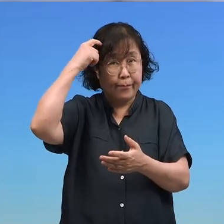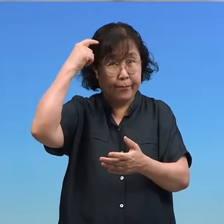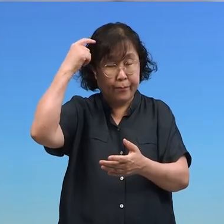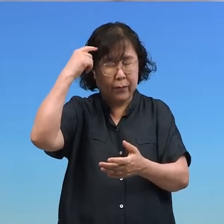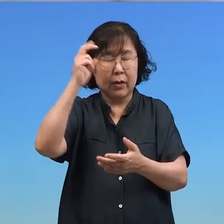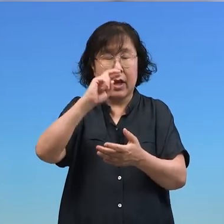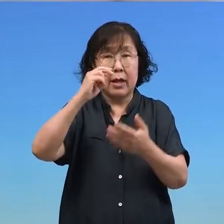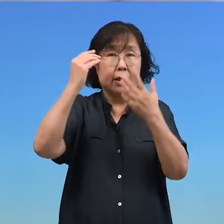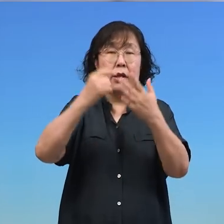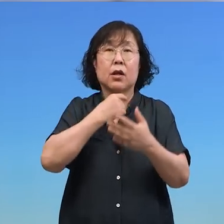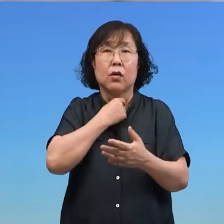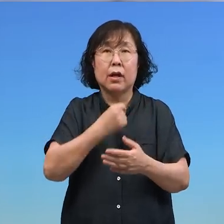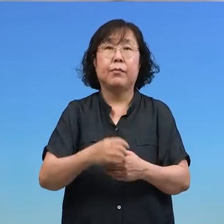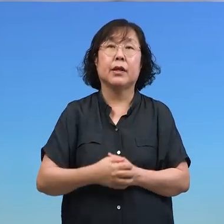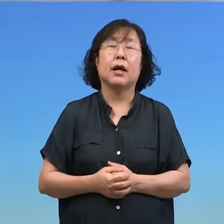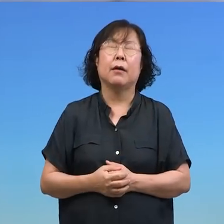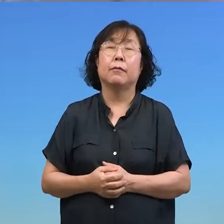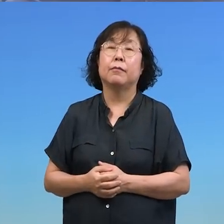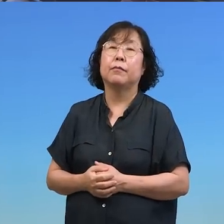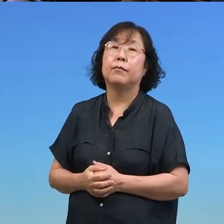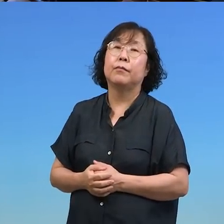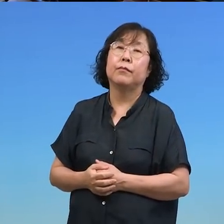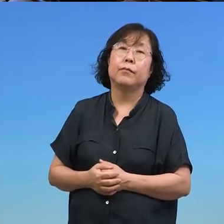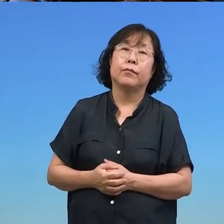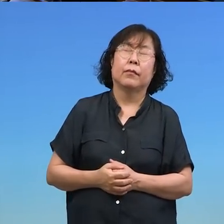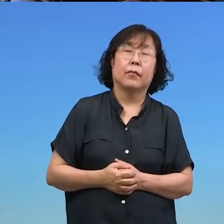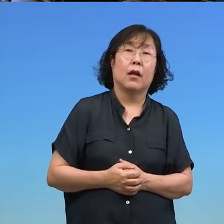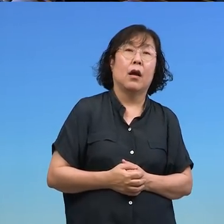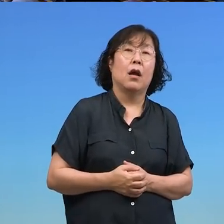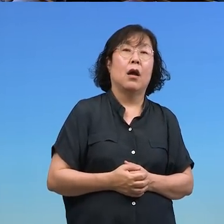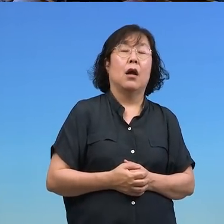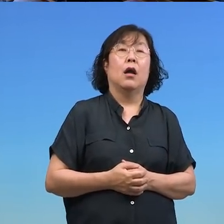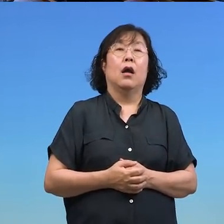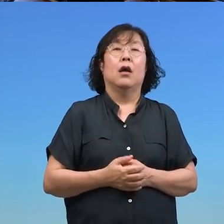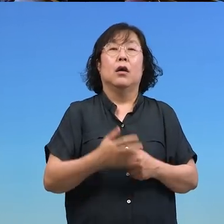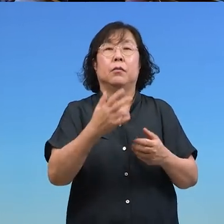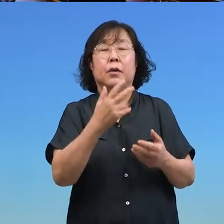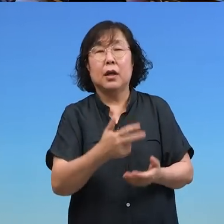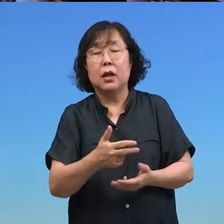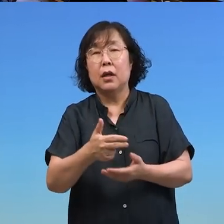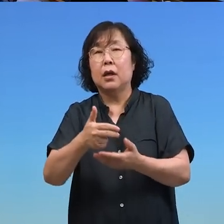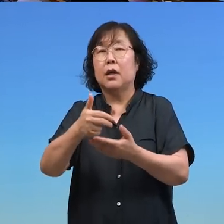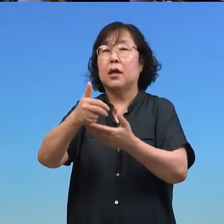찬양하기 원합니다 주님이 주신 땅으로 주님이